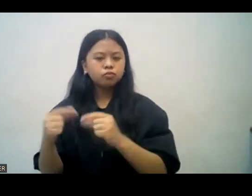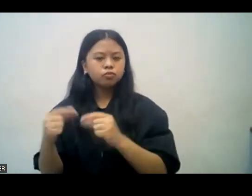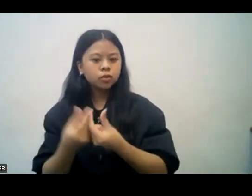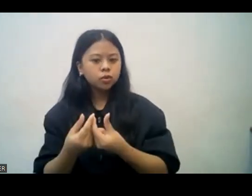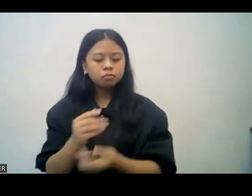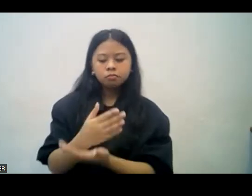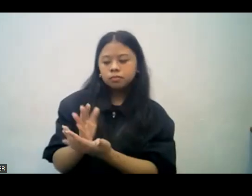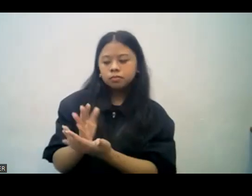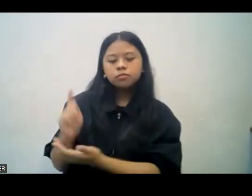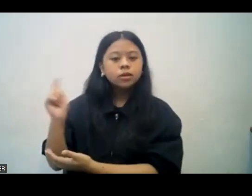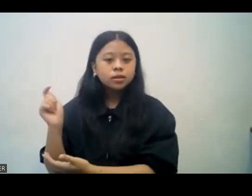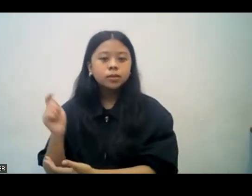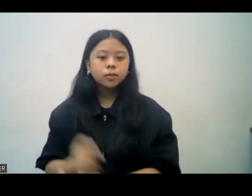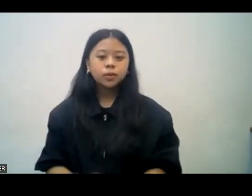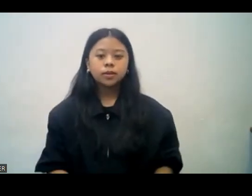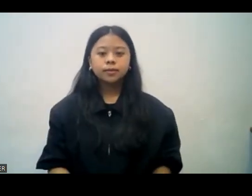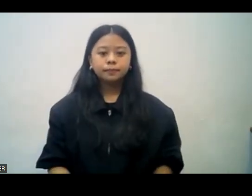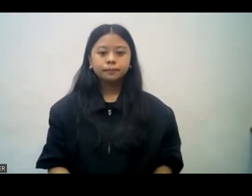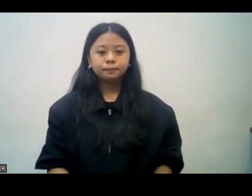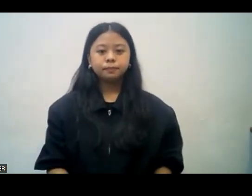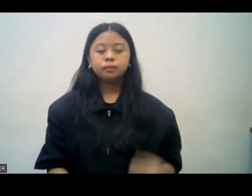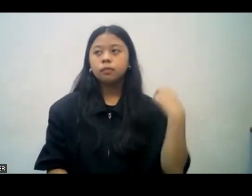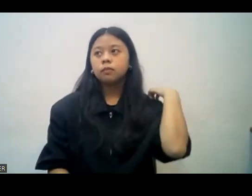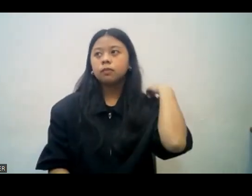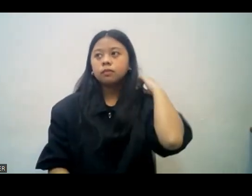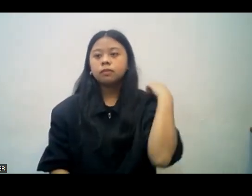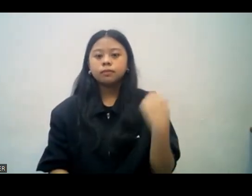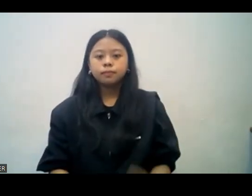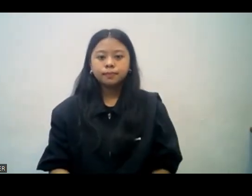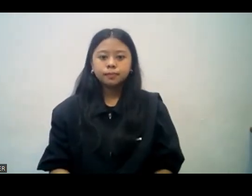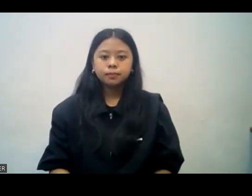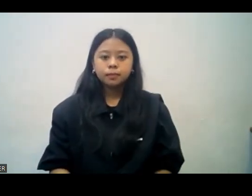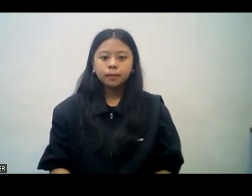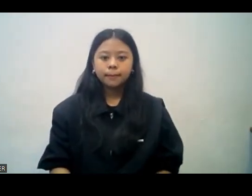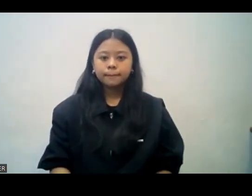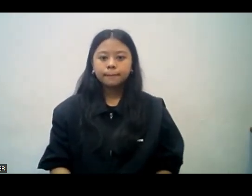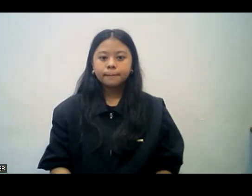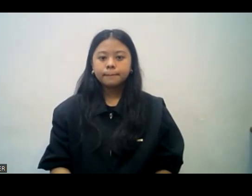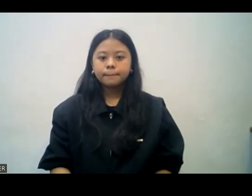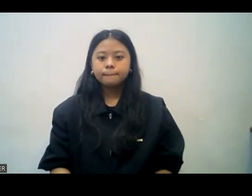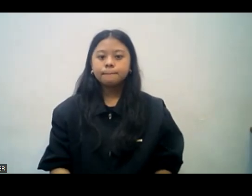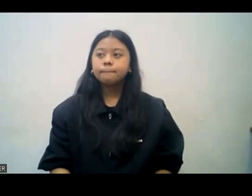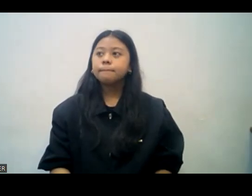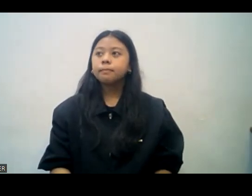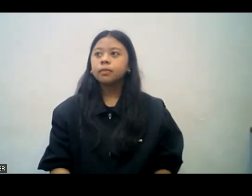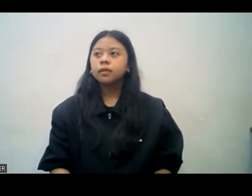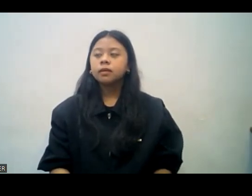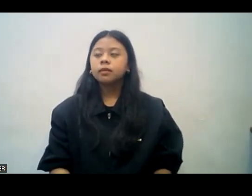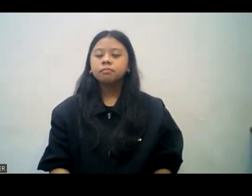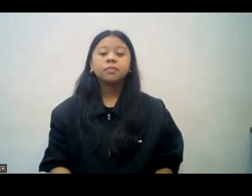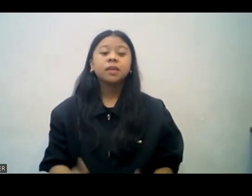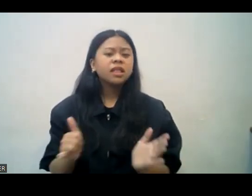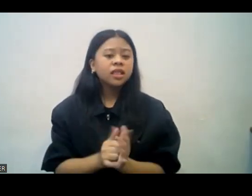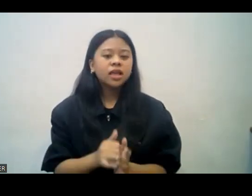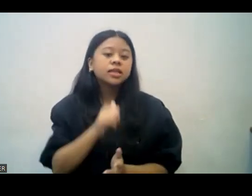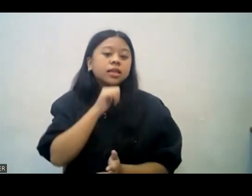Diba, nagkakaroon po tayo ng grupo at nagbabahagi ng testimony. That is not everything of fellowship. Hindi pa po yun